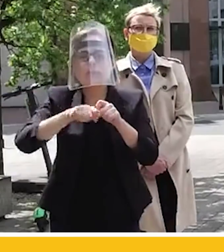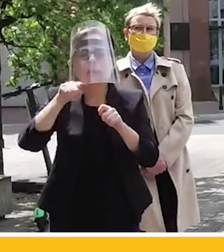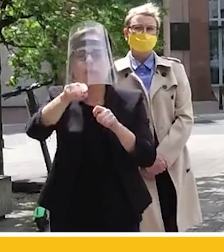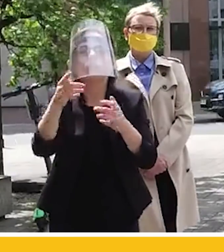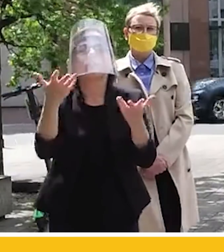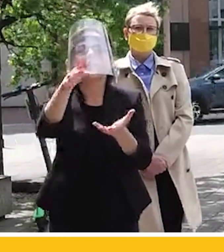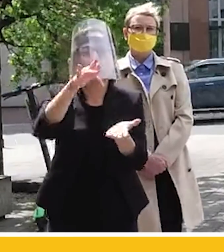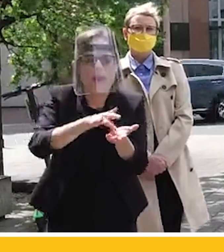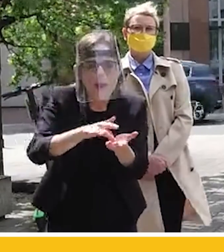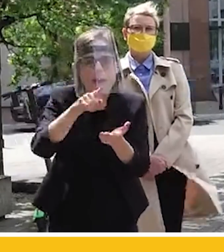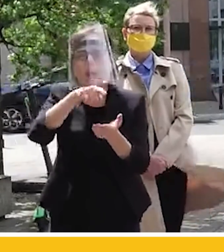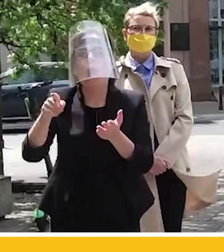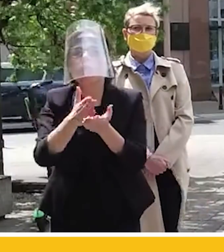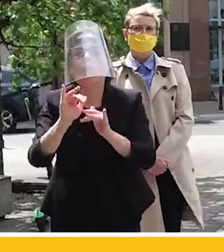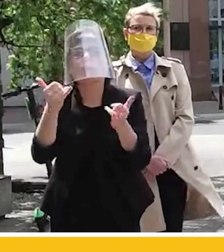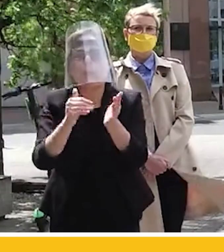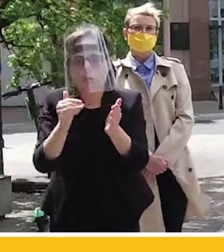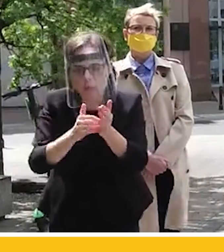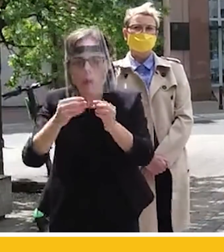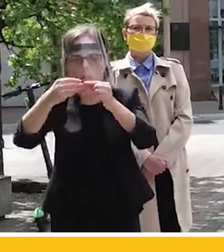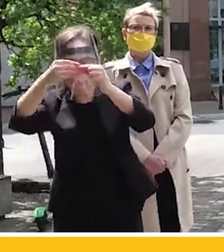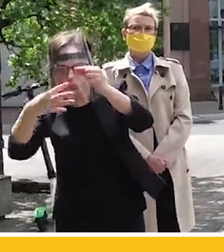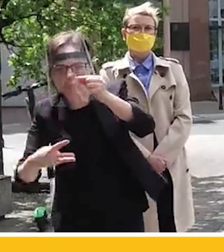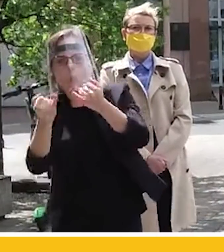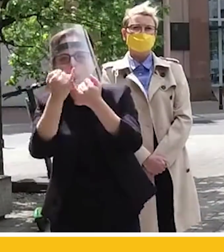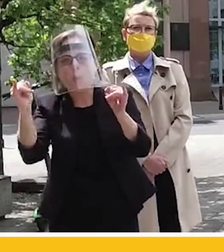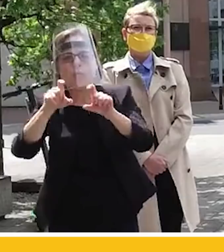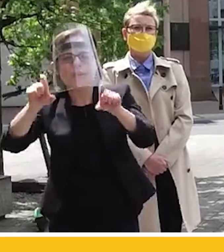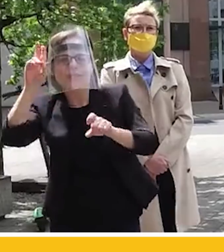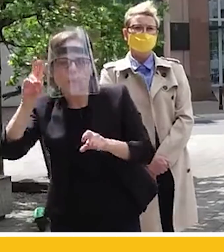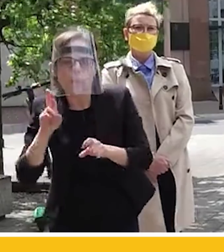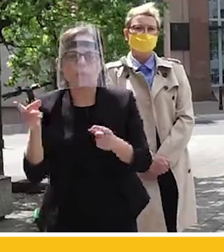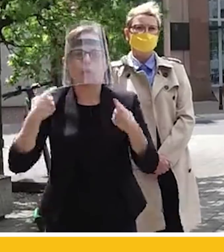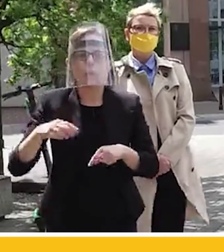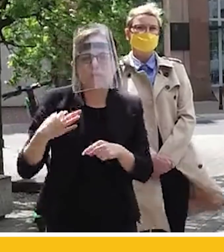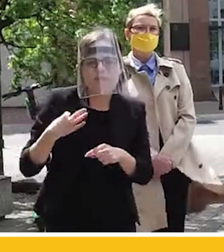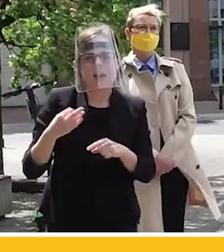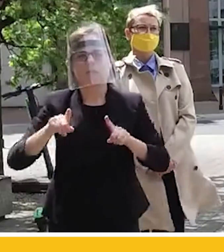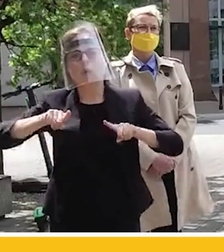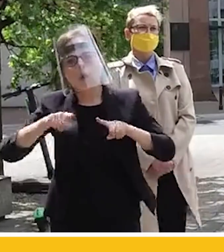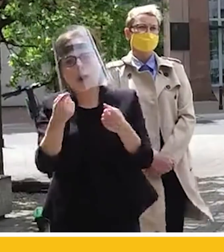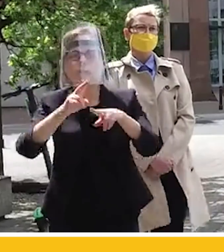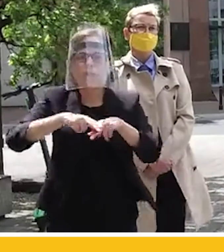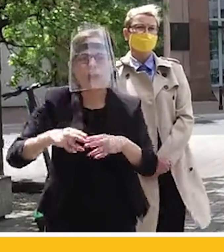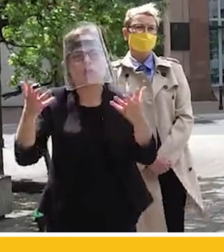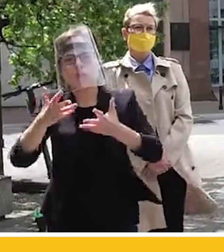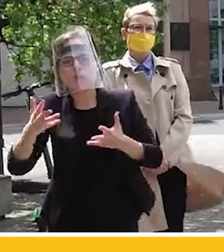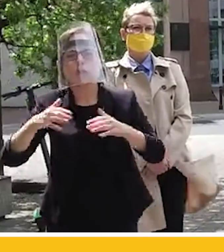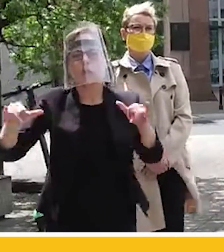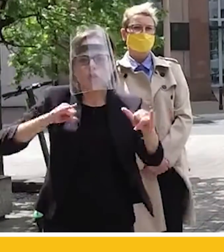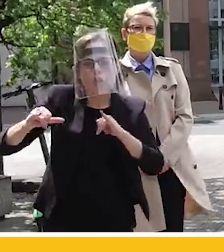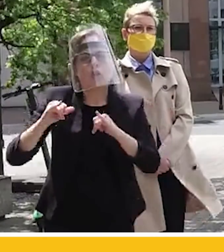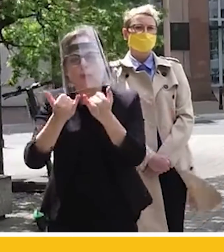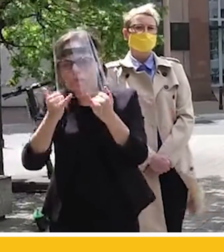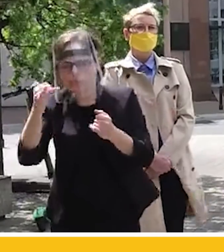się potrzebuje i uzyskuje się pełną bazę teleadresową danych, instytucji, osób prywatnych, organizacji pozarządowych, rządowych, które